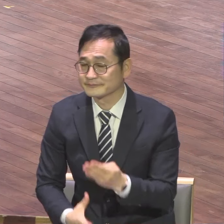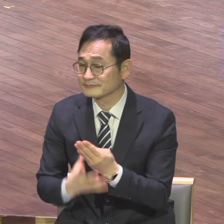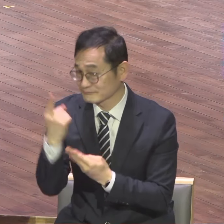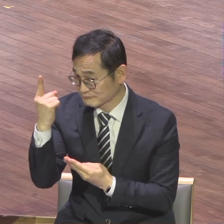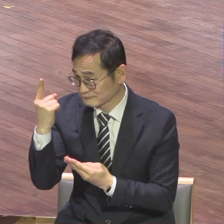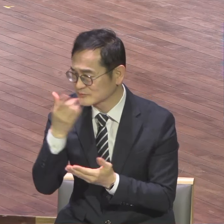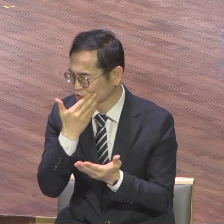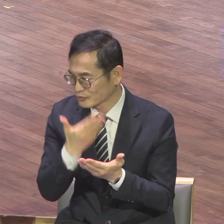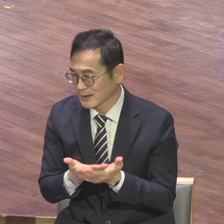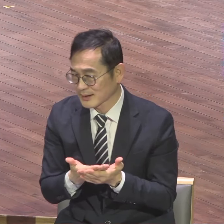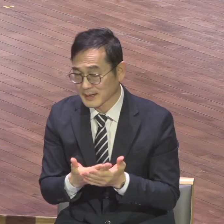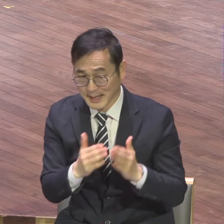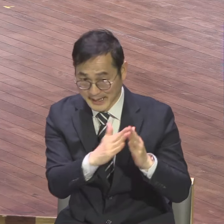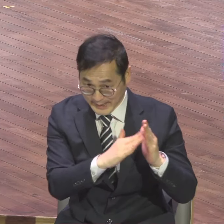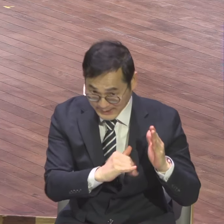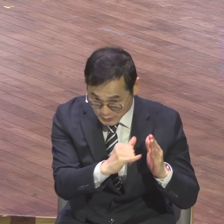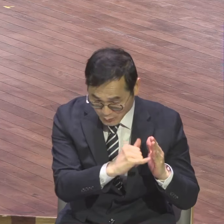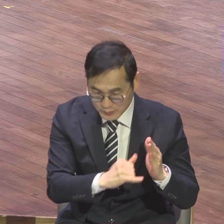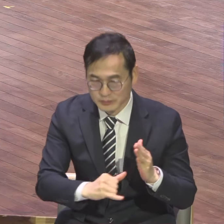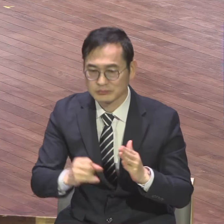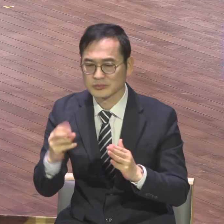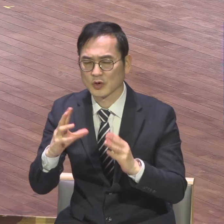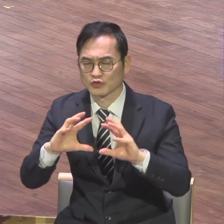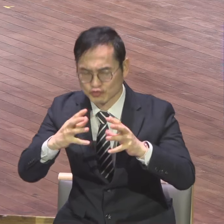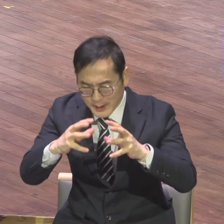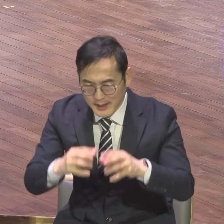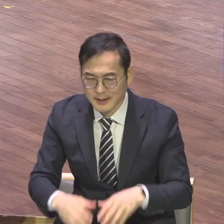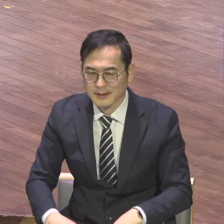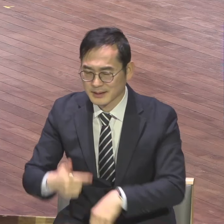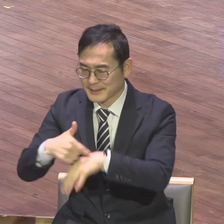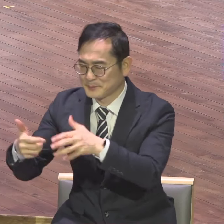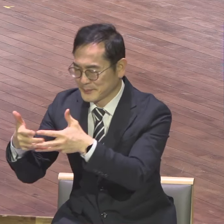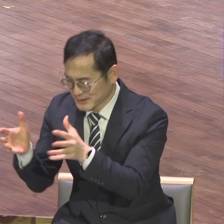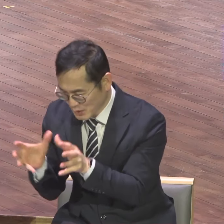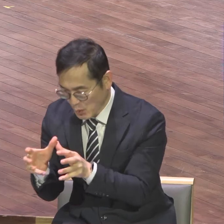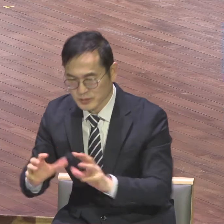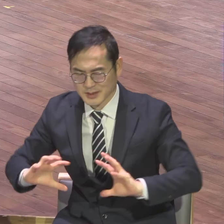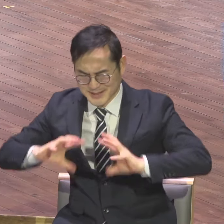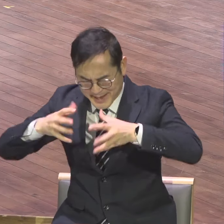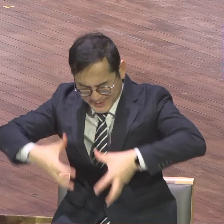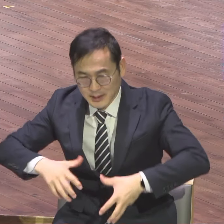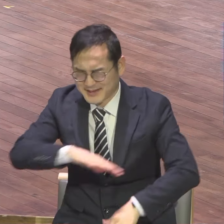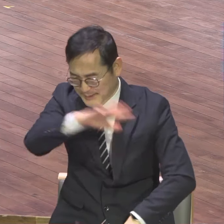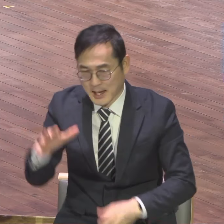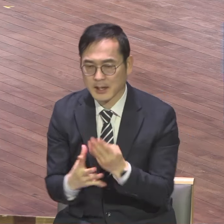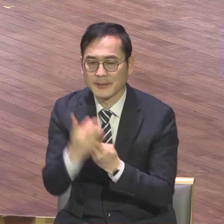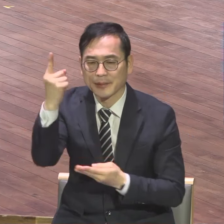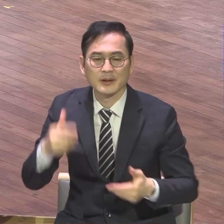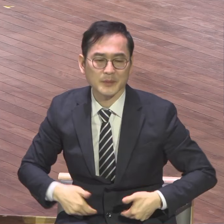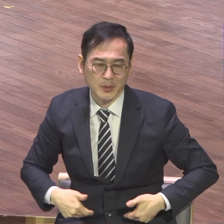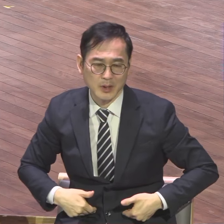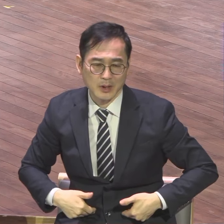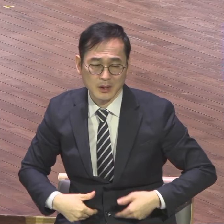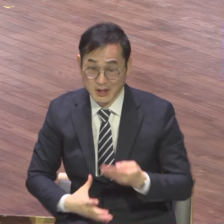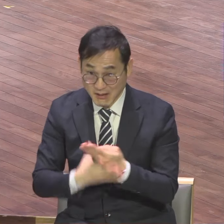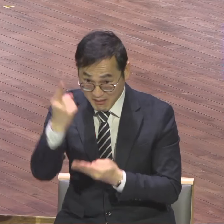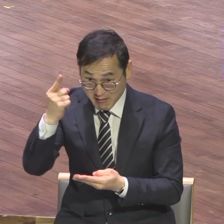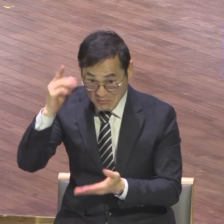국가도, 민족도, 세계도 원리스. 이거 안 되니까 난리가 나잖아요. 지구촌이.